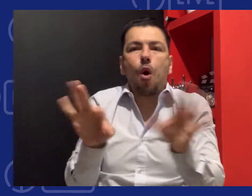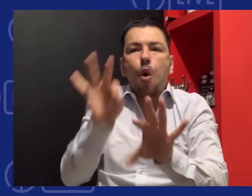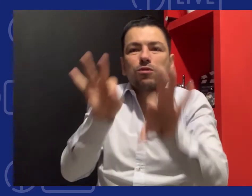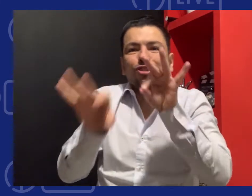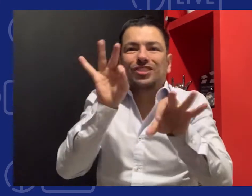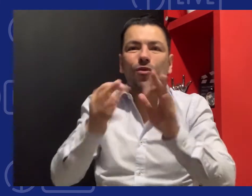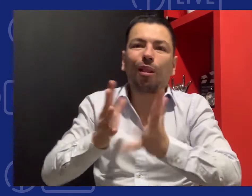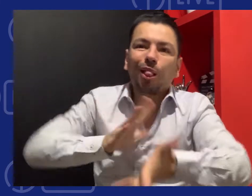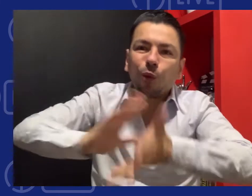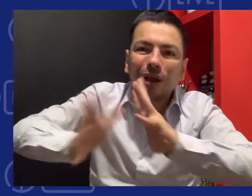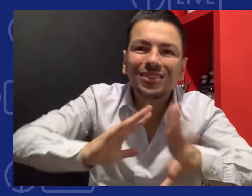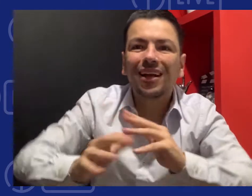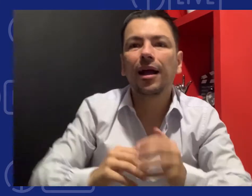La lectoescritura.